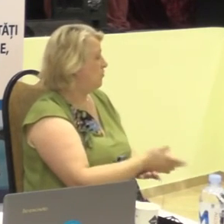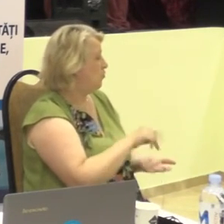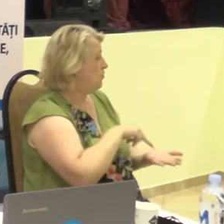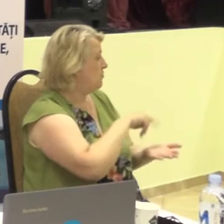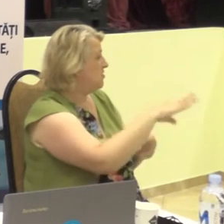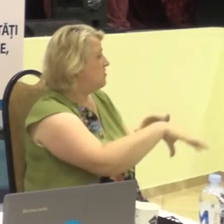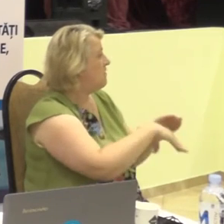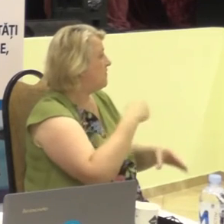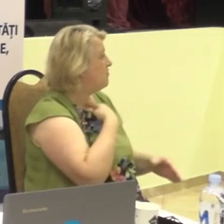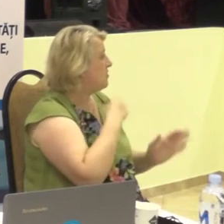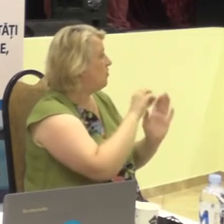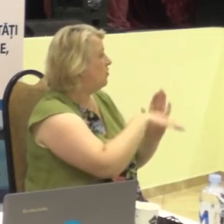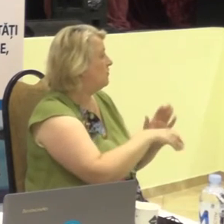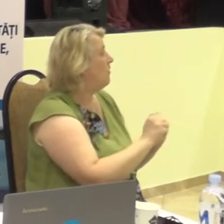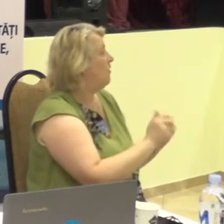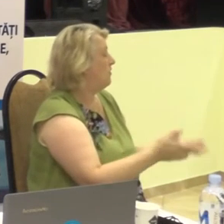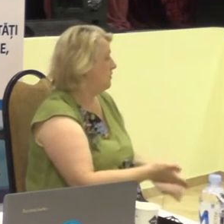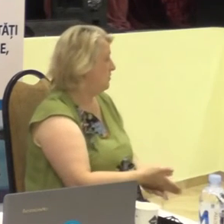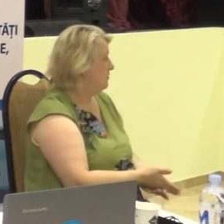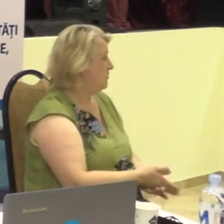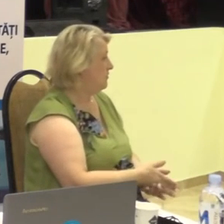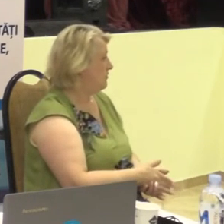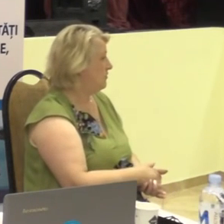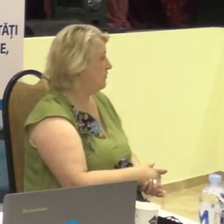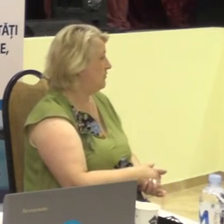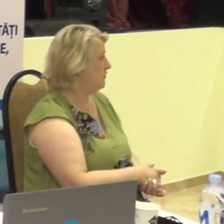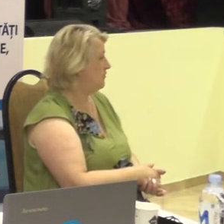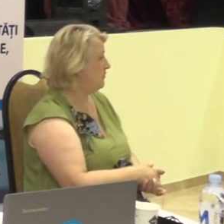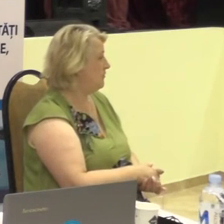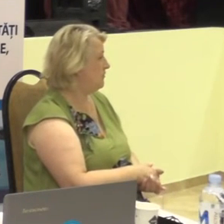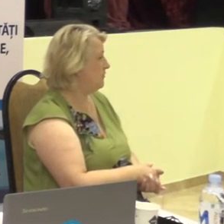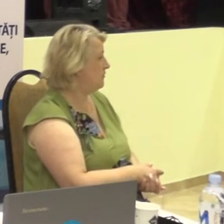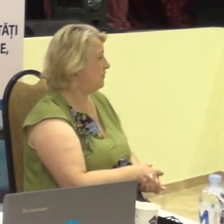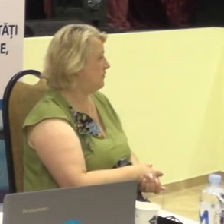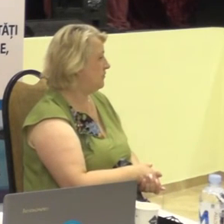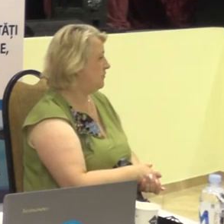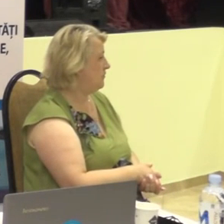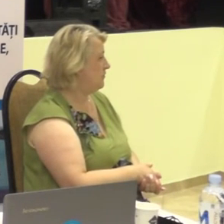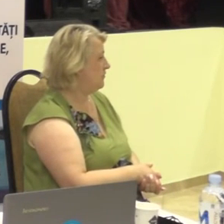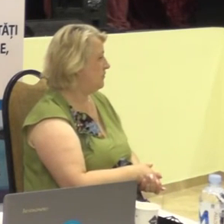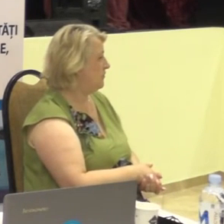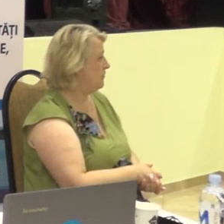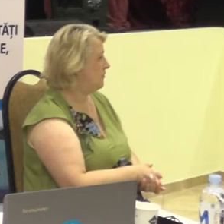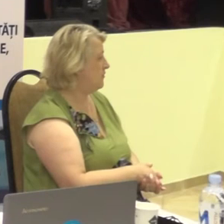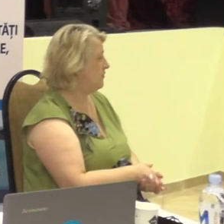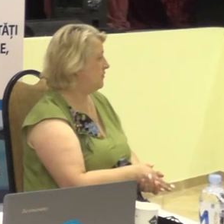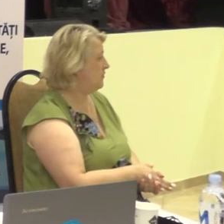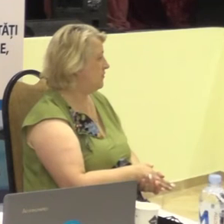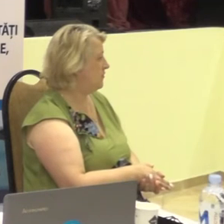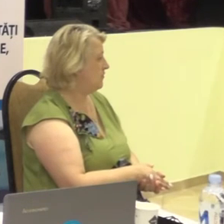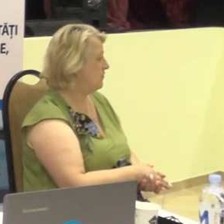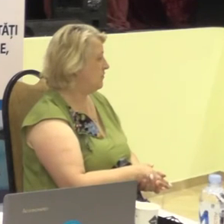merge în secțiunea circunscripția sa.